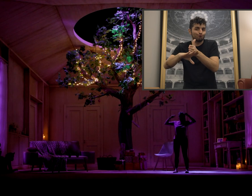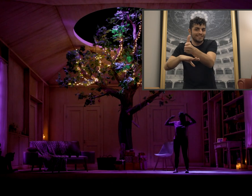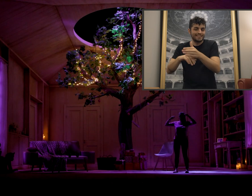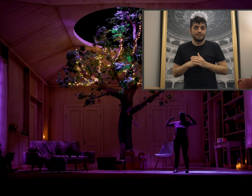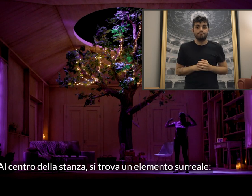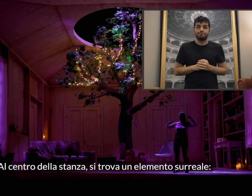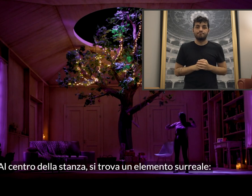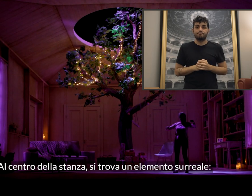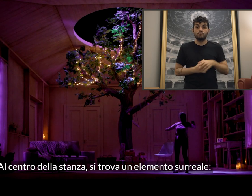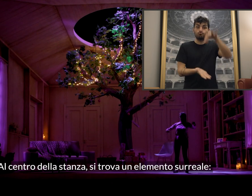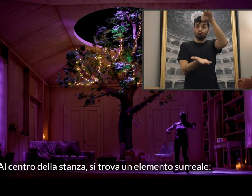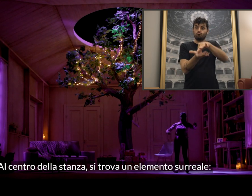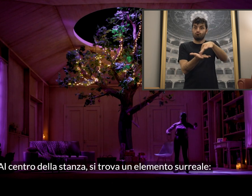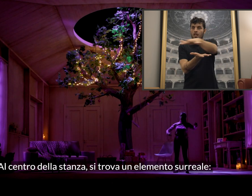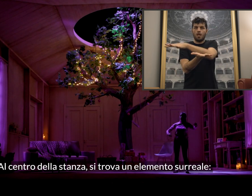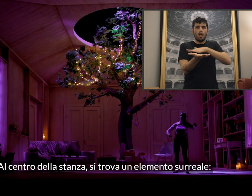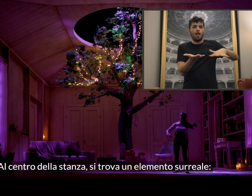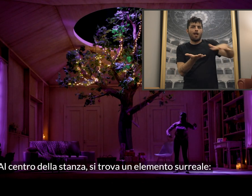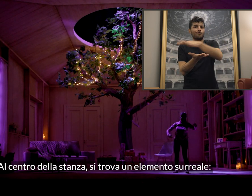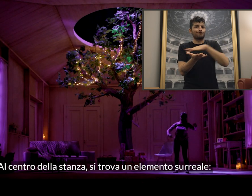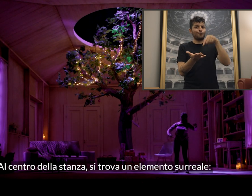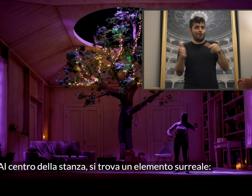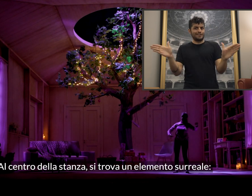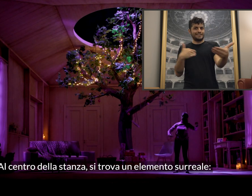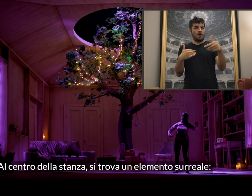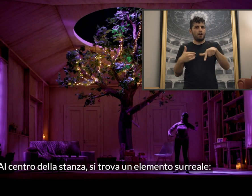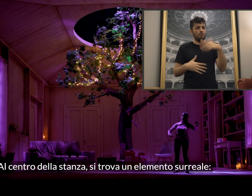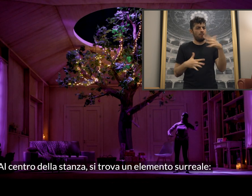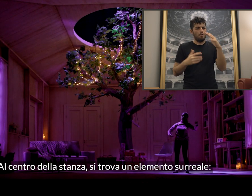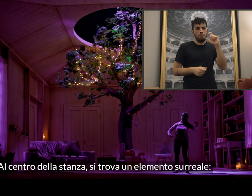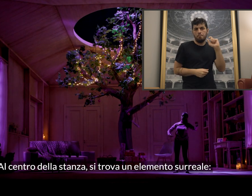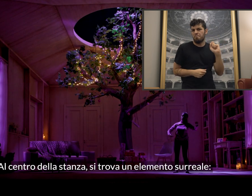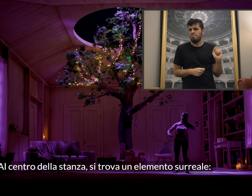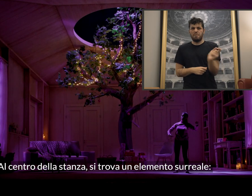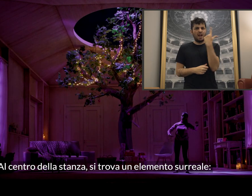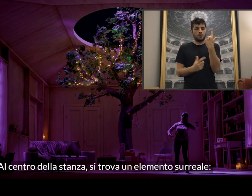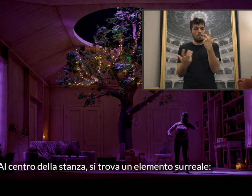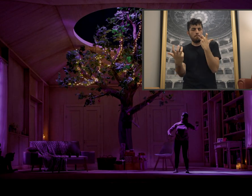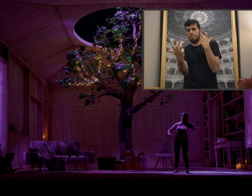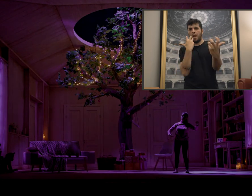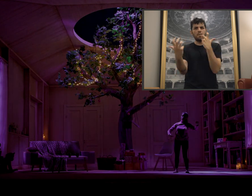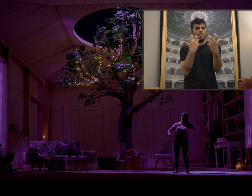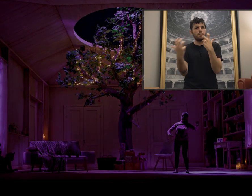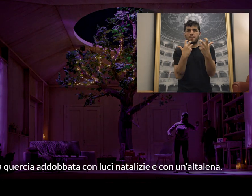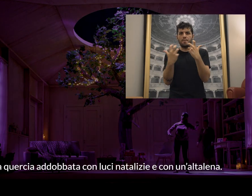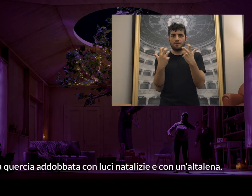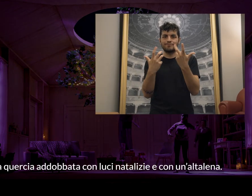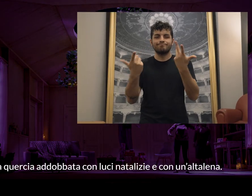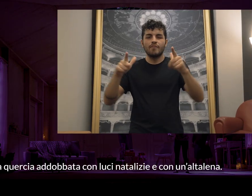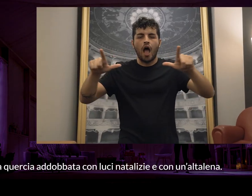Al centro della stanza si trova un elemento surreale, una quercia